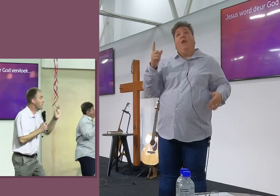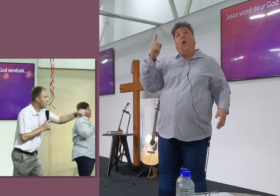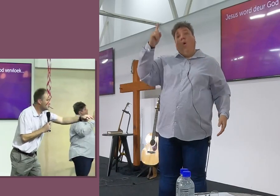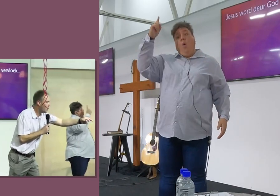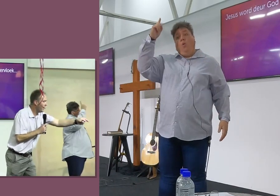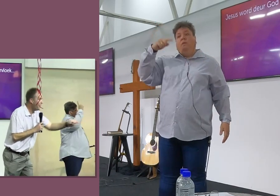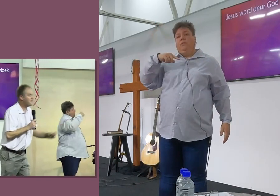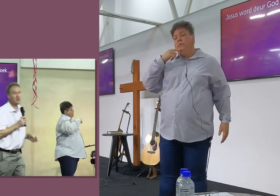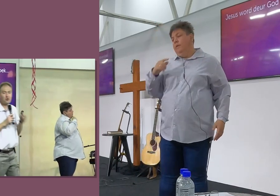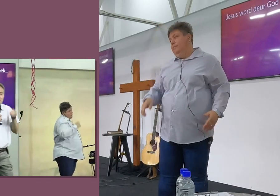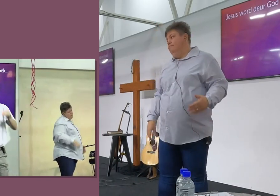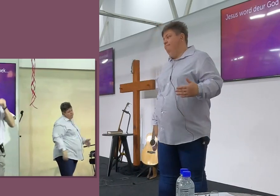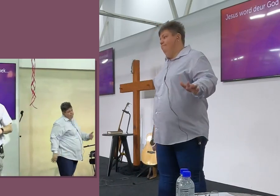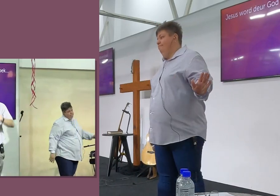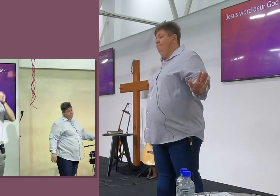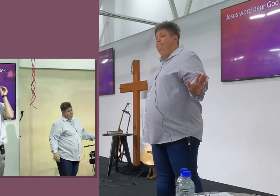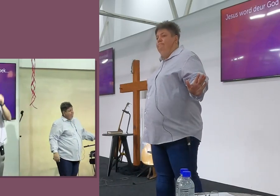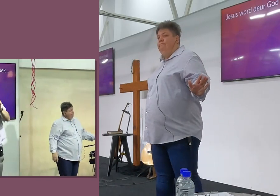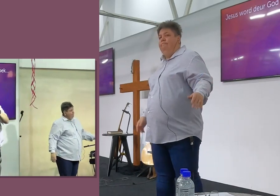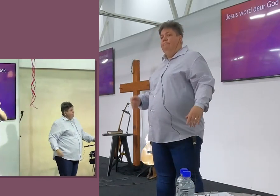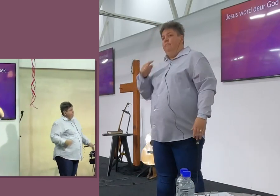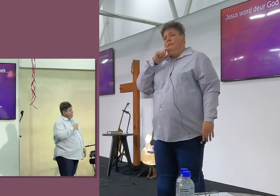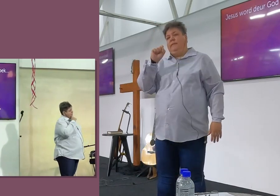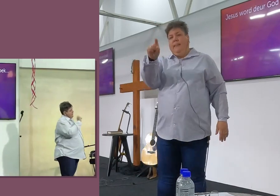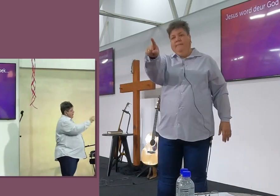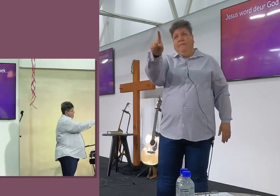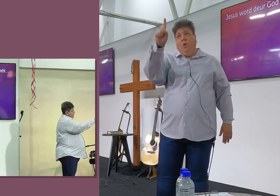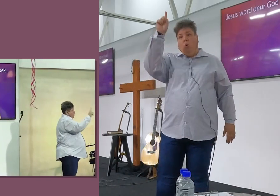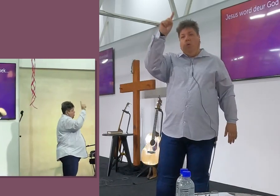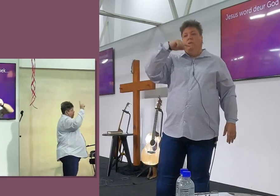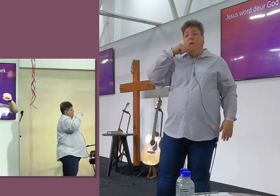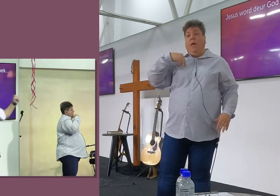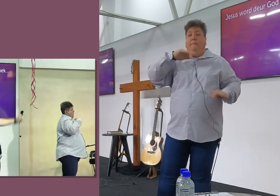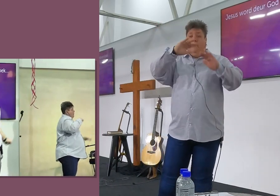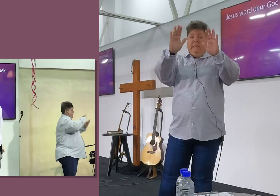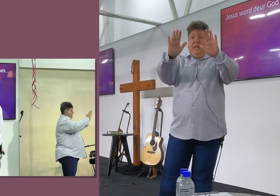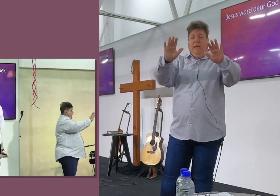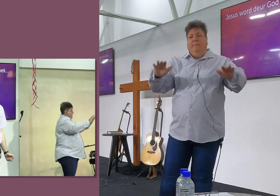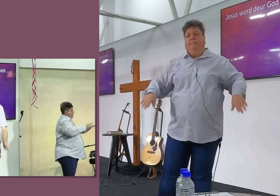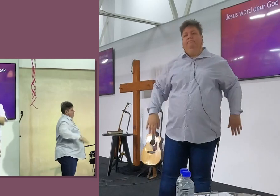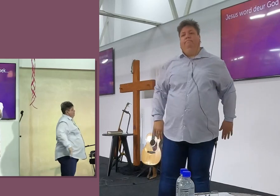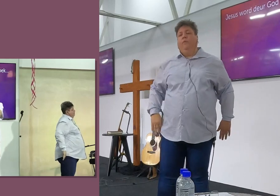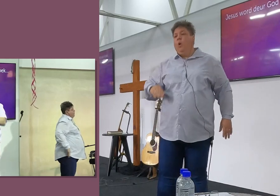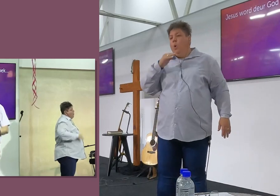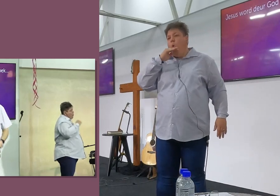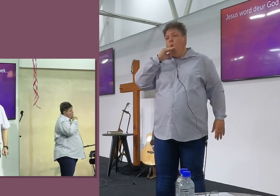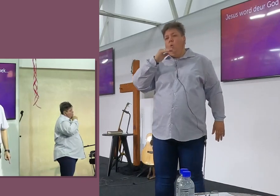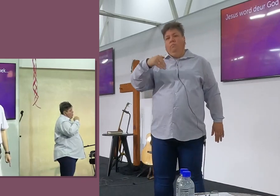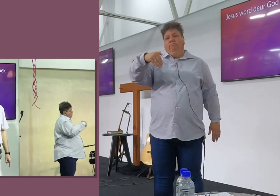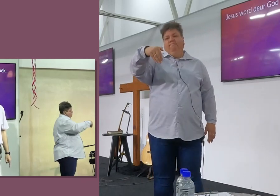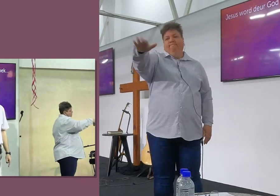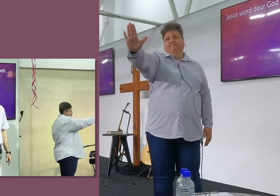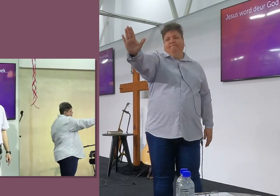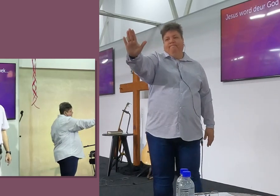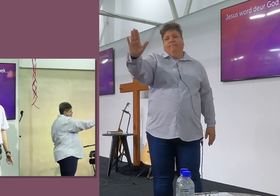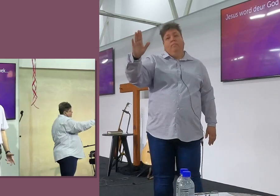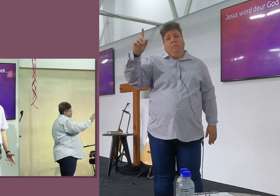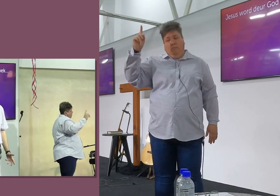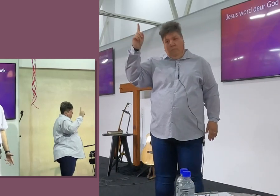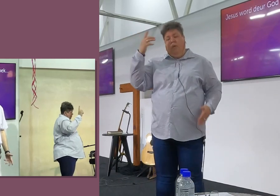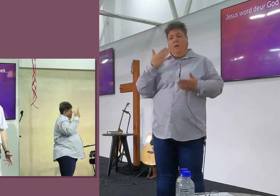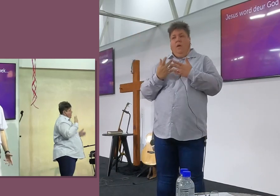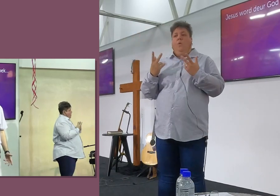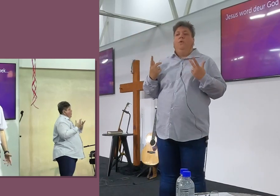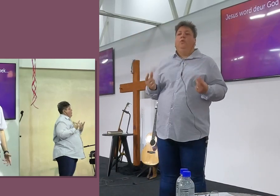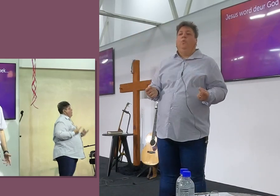rig op jou draai, Wanneer God sy rig op jou draai, Wanneer God sy hand van beskerming van jou afval, En sê, Jy is vervloek, Onda jy die hele